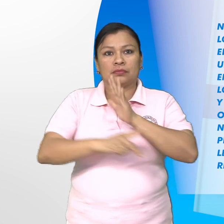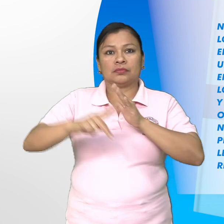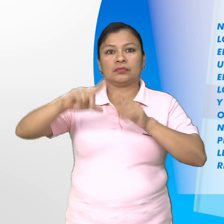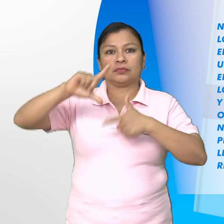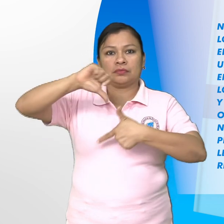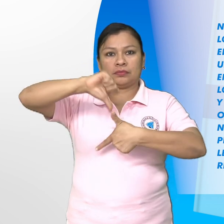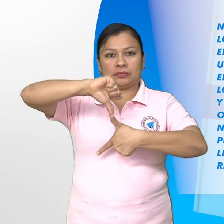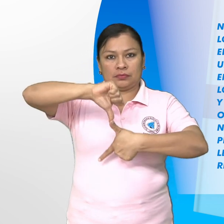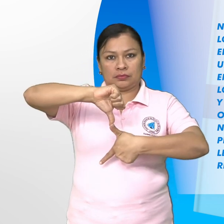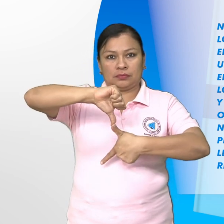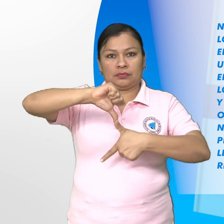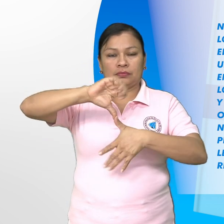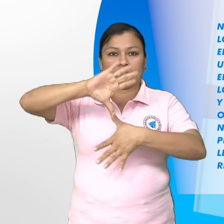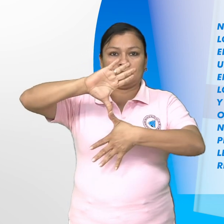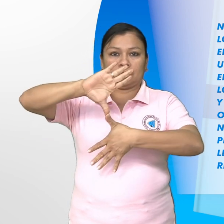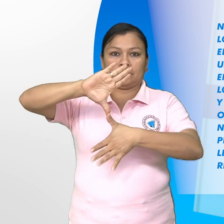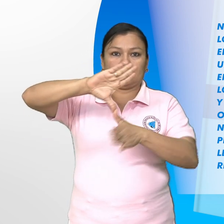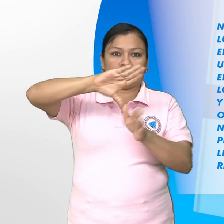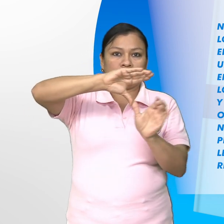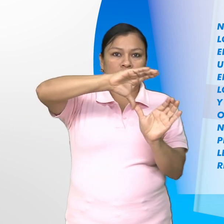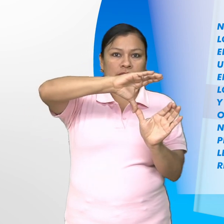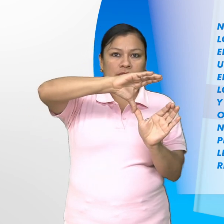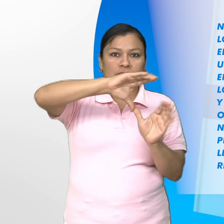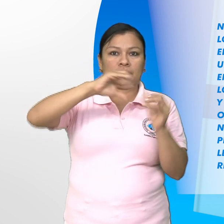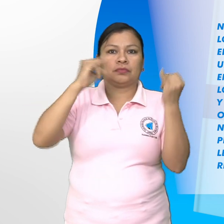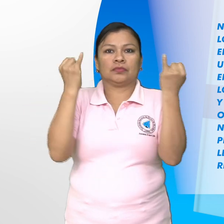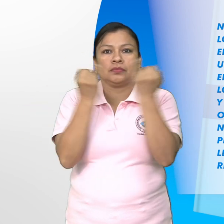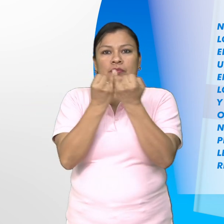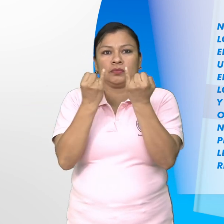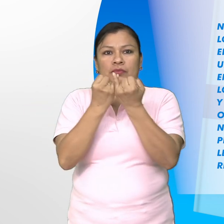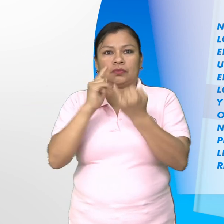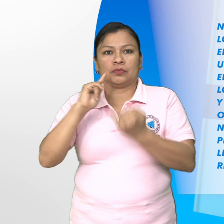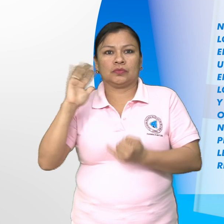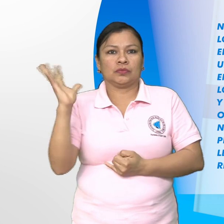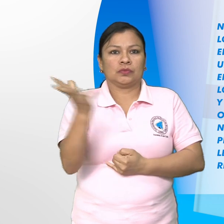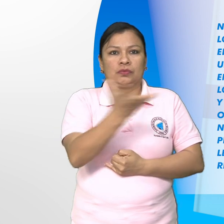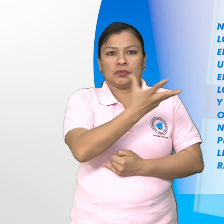en los ideales unitarios de Bolívar y Sandino.